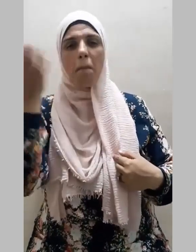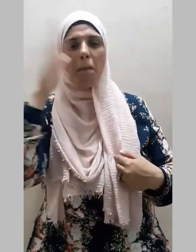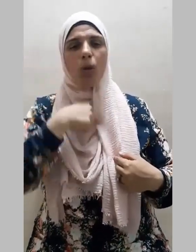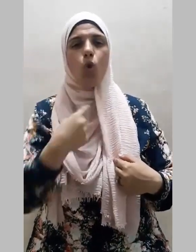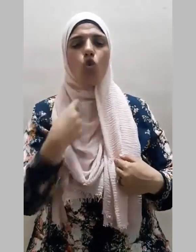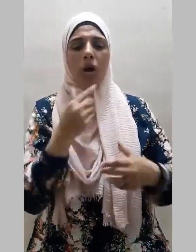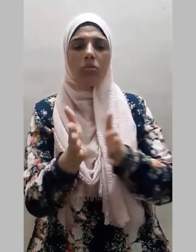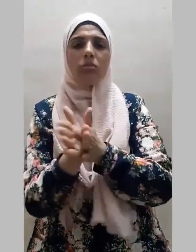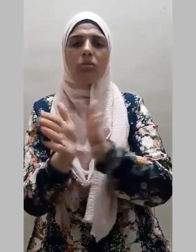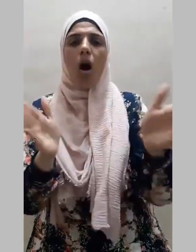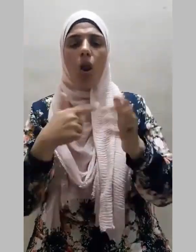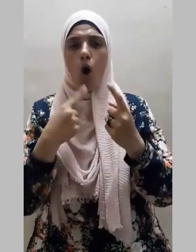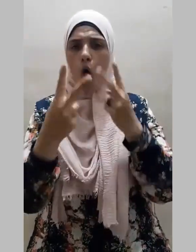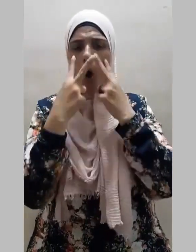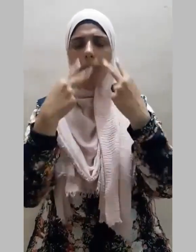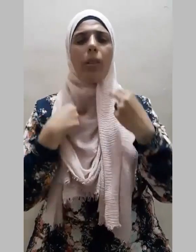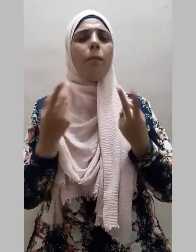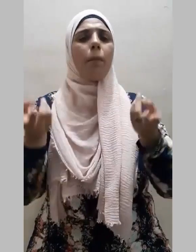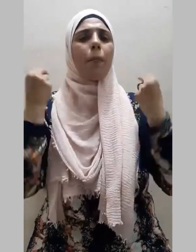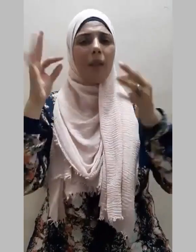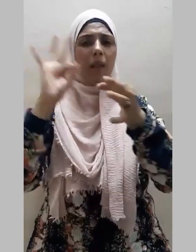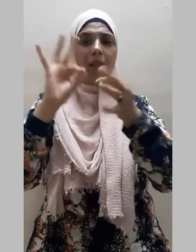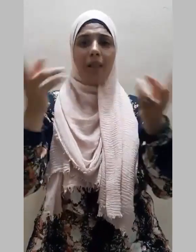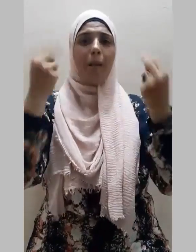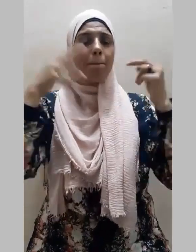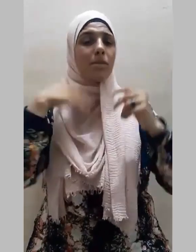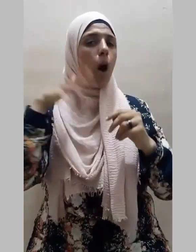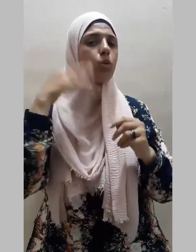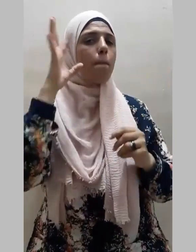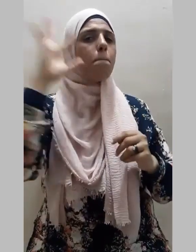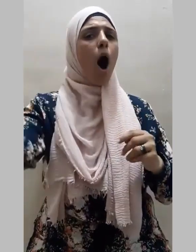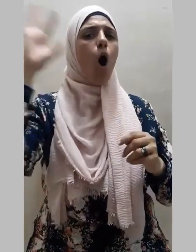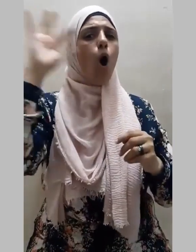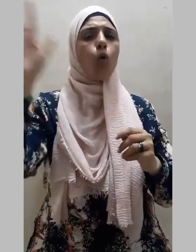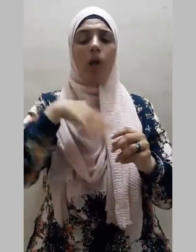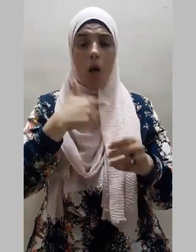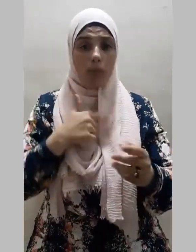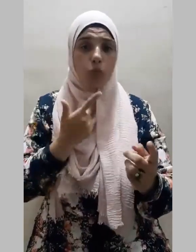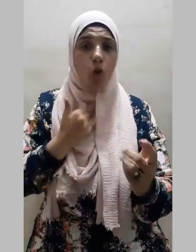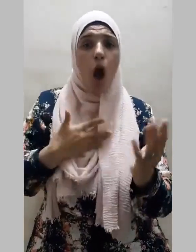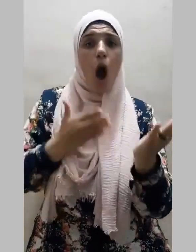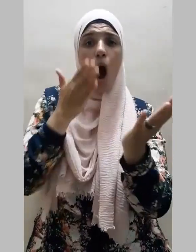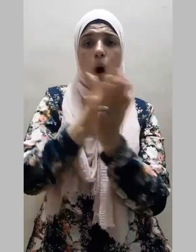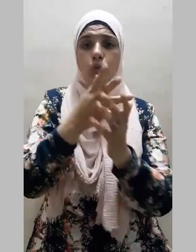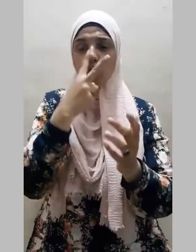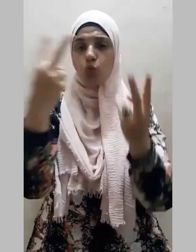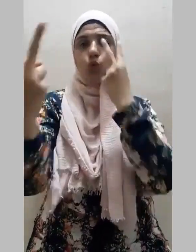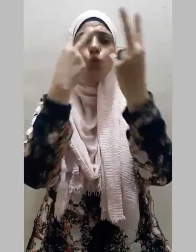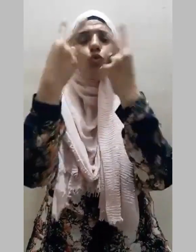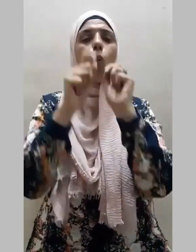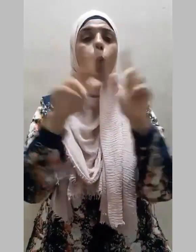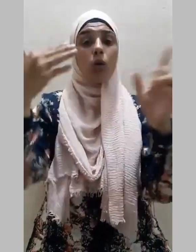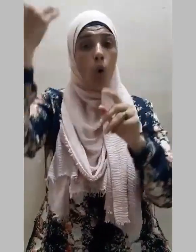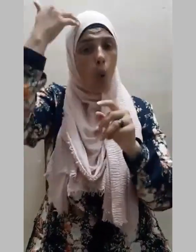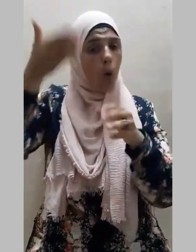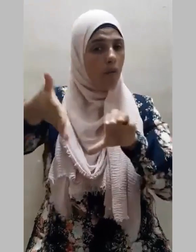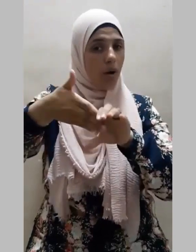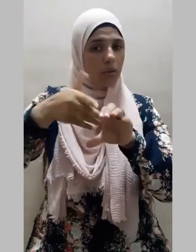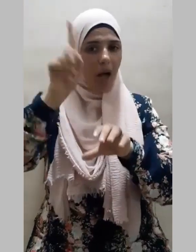حب الظهور وطلب الشهرة والرغبة في التصدر وقد يؤثر